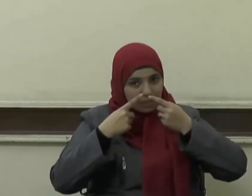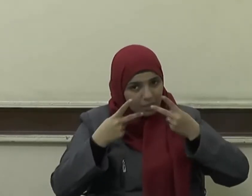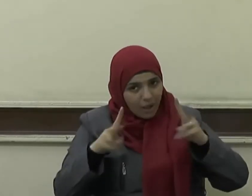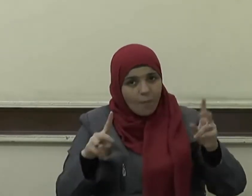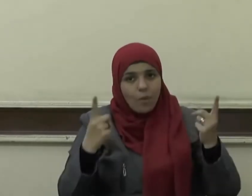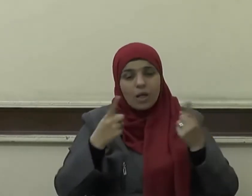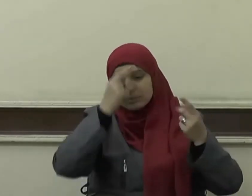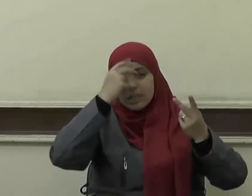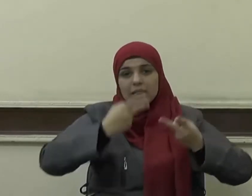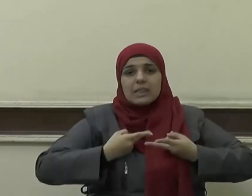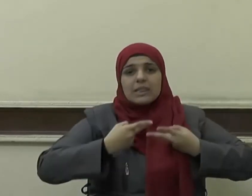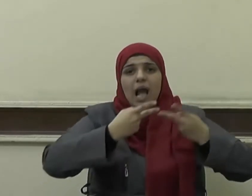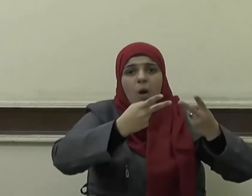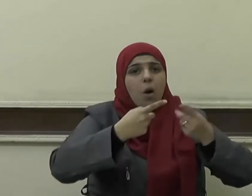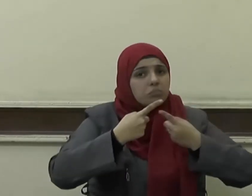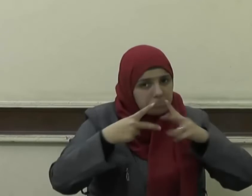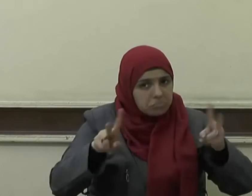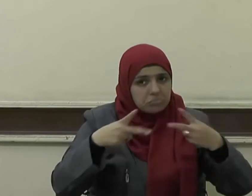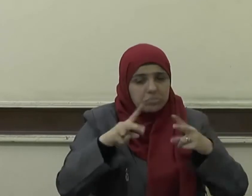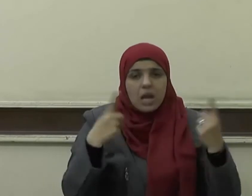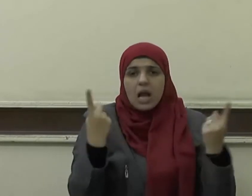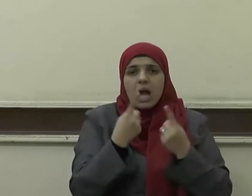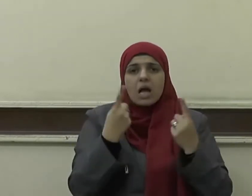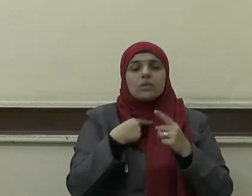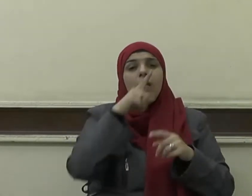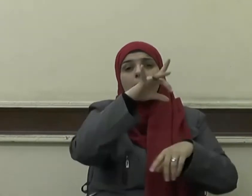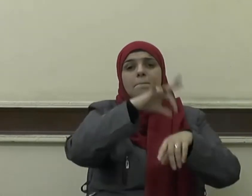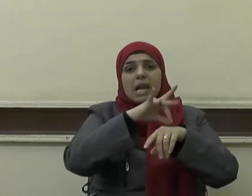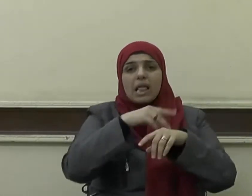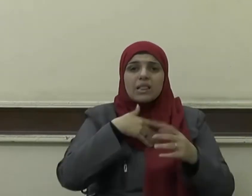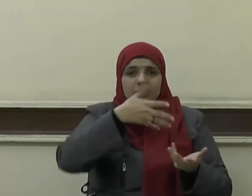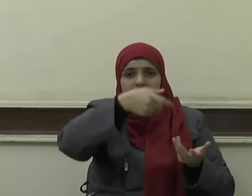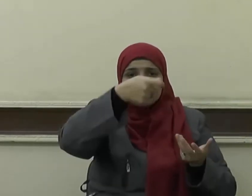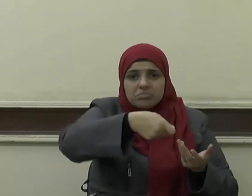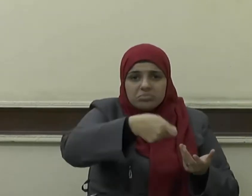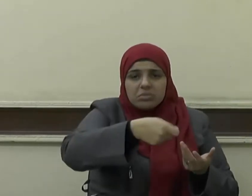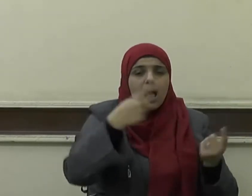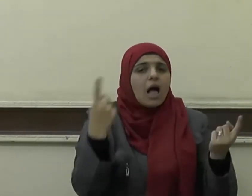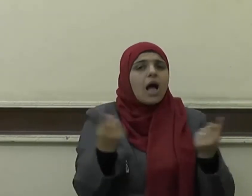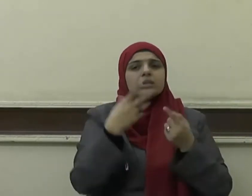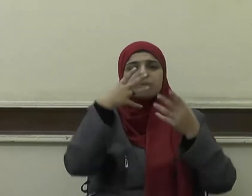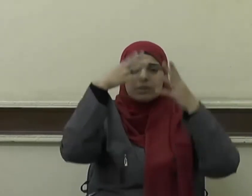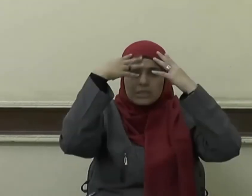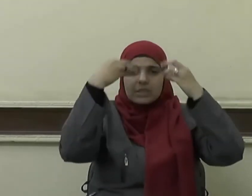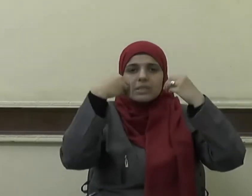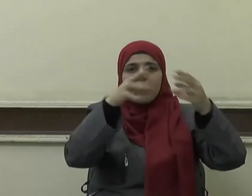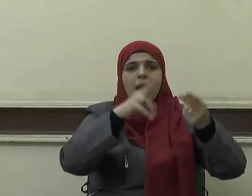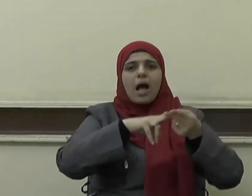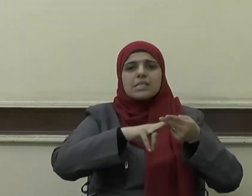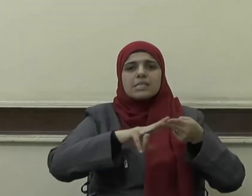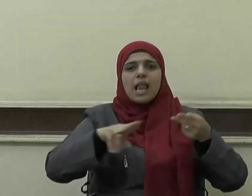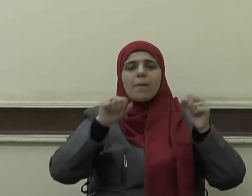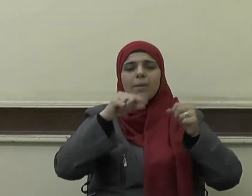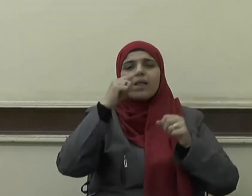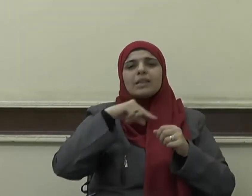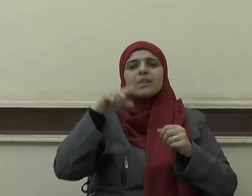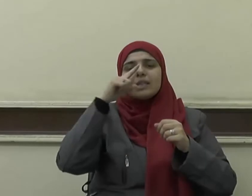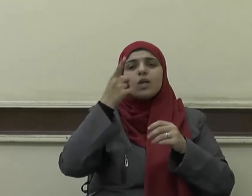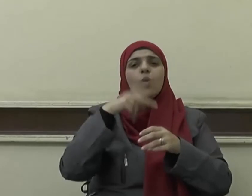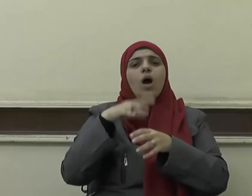لسماحة هذا الدين وحفاظا على وحدة المجتمع وتماسكه وجعل النبي صلى الله